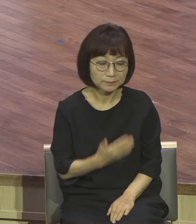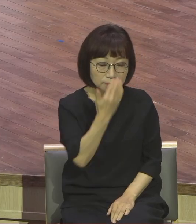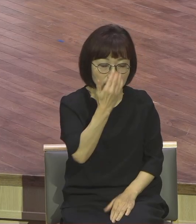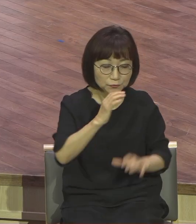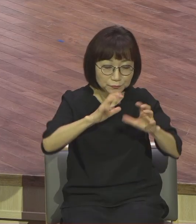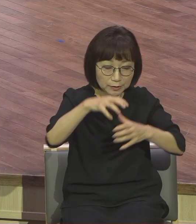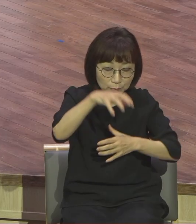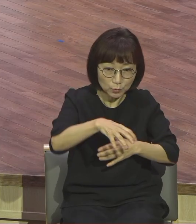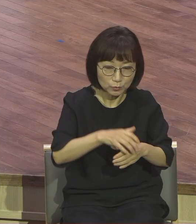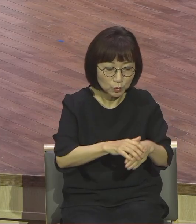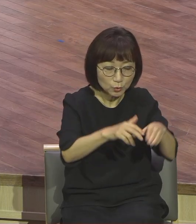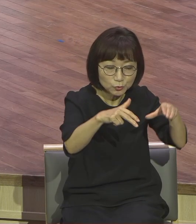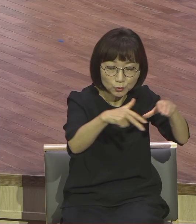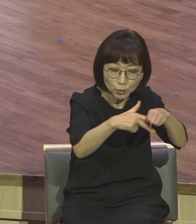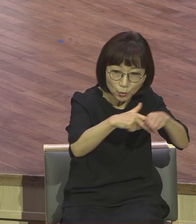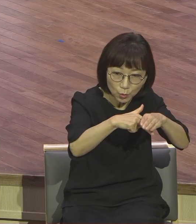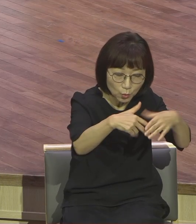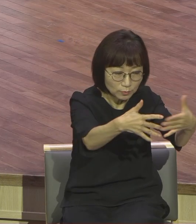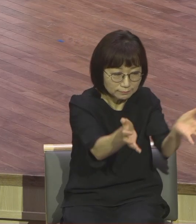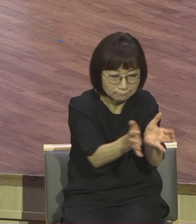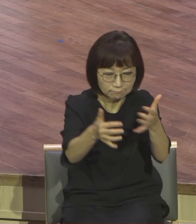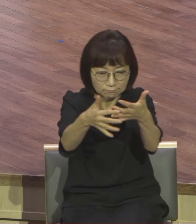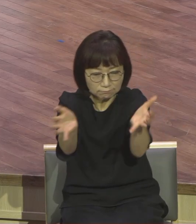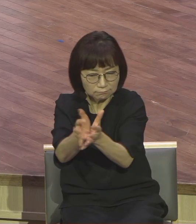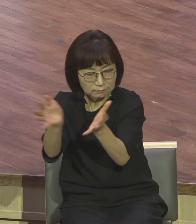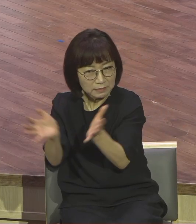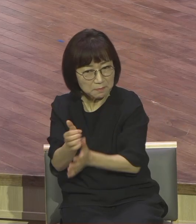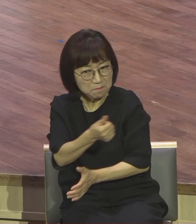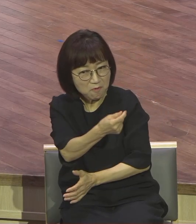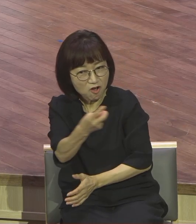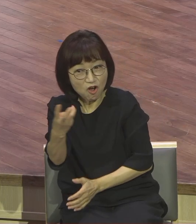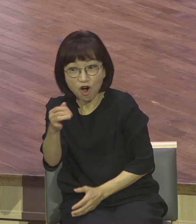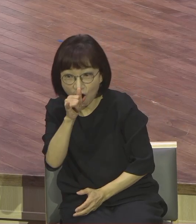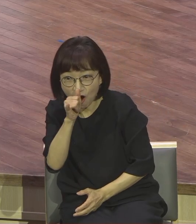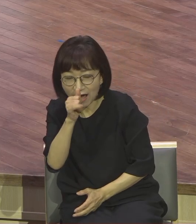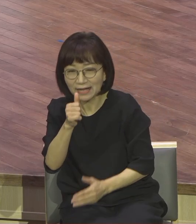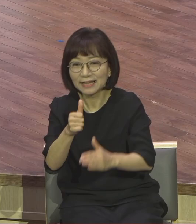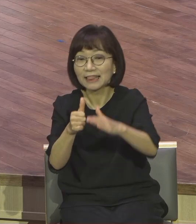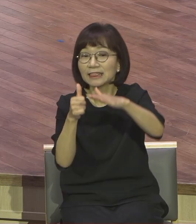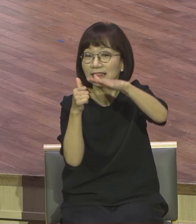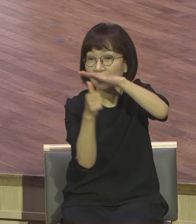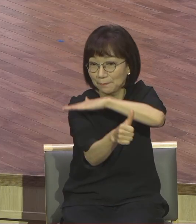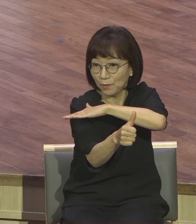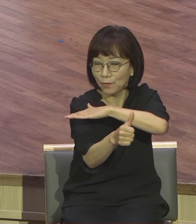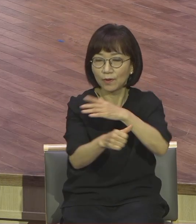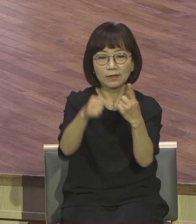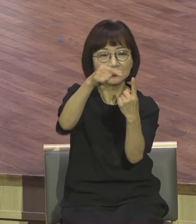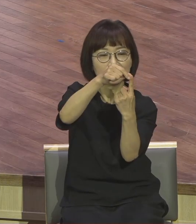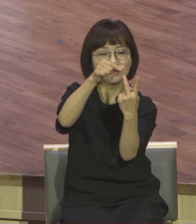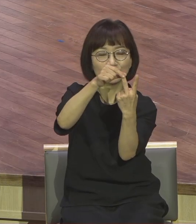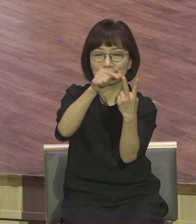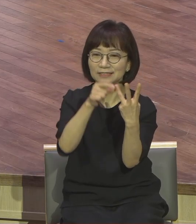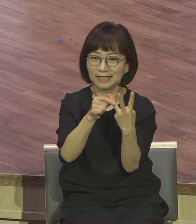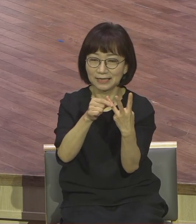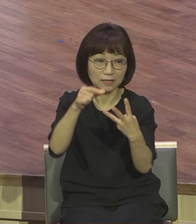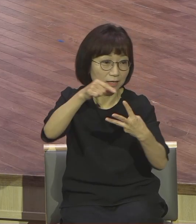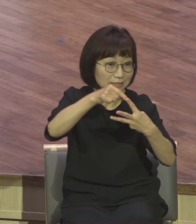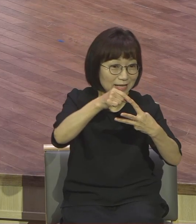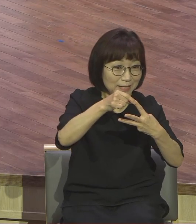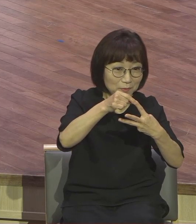그룹들이 그렇게 있었는데 대표적인 종교 그룹이 3개였어요. 첫째가 바로 여러분이